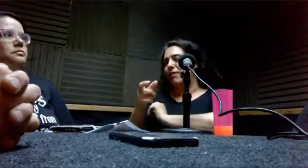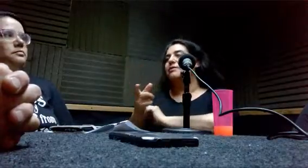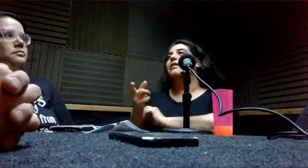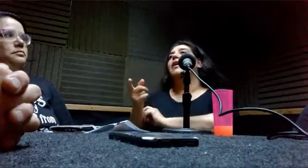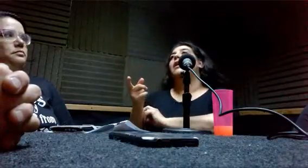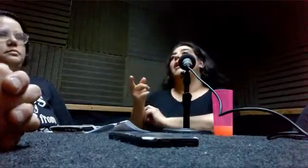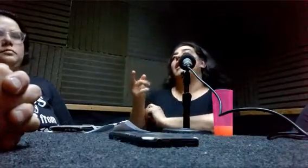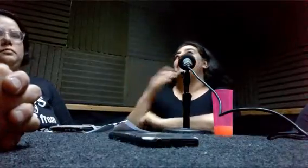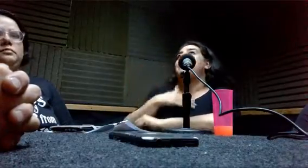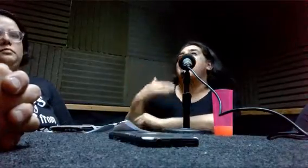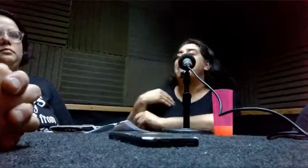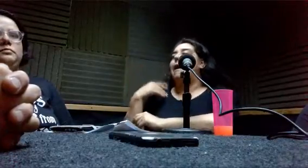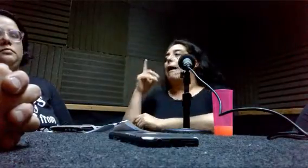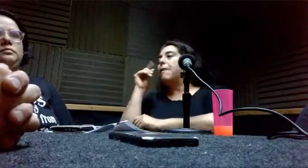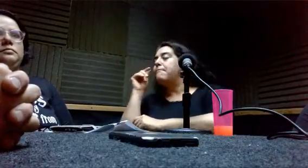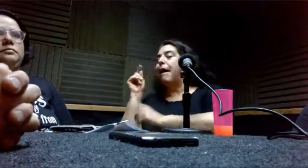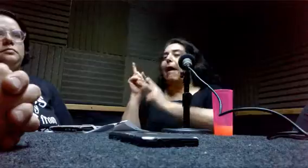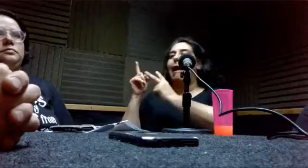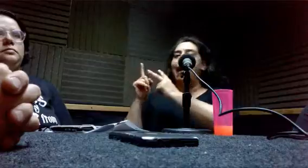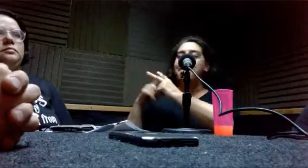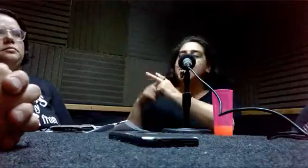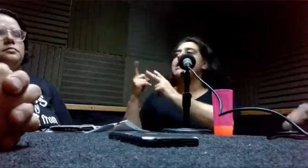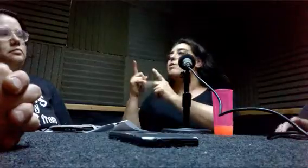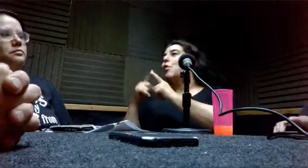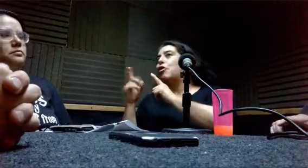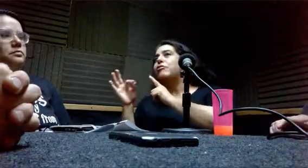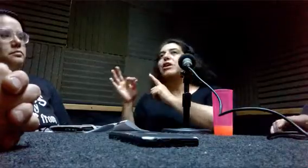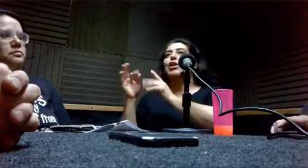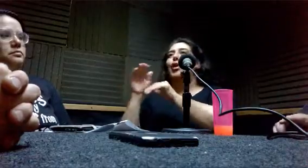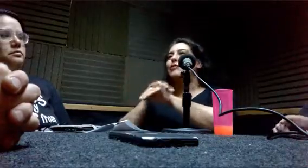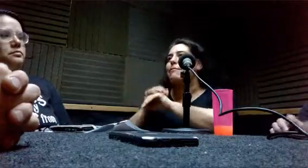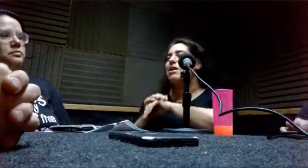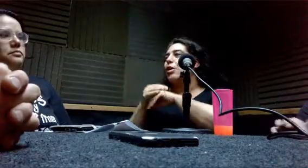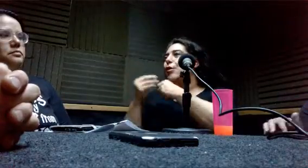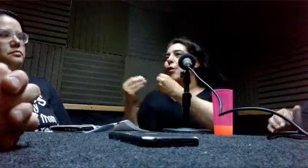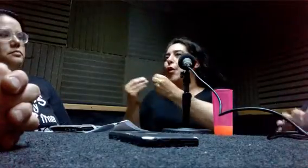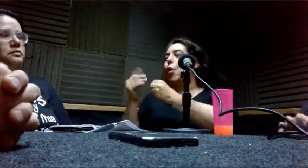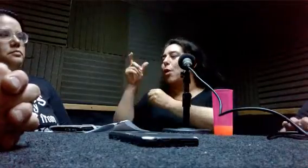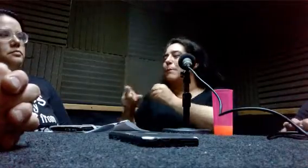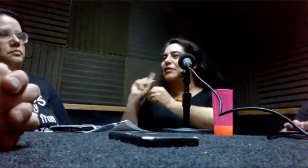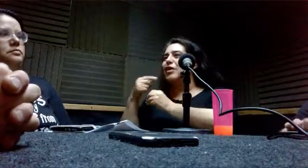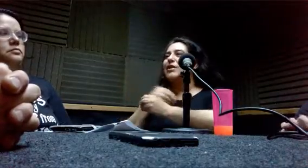papá, mamá, hermanos, primos, tíos, digamos. Es importante el acompañamiento para mí